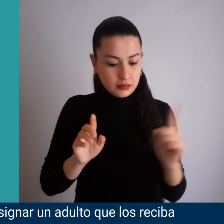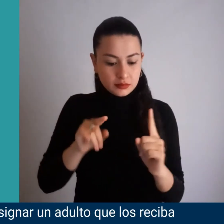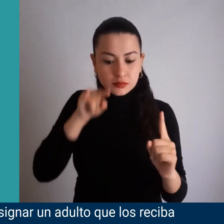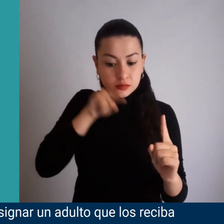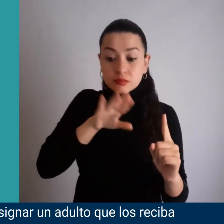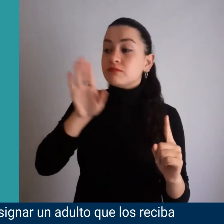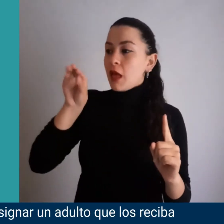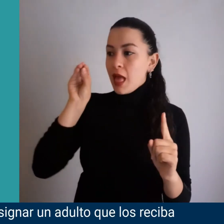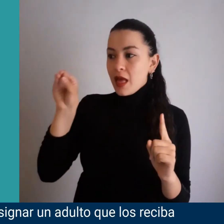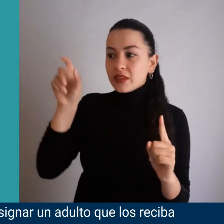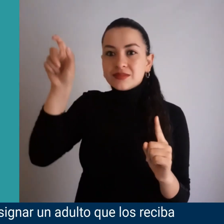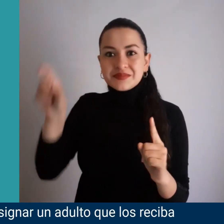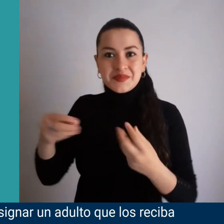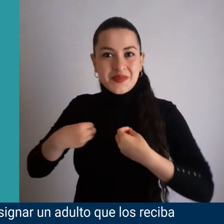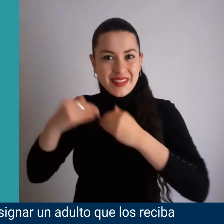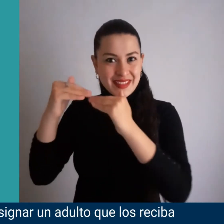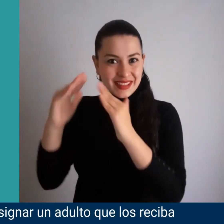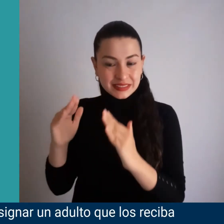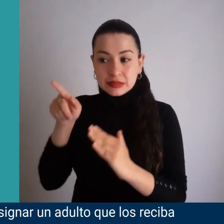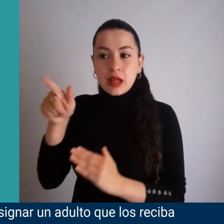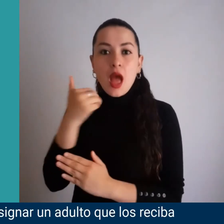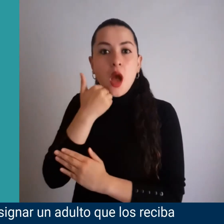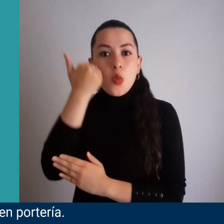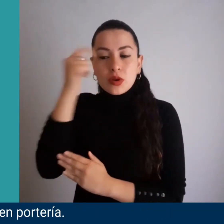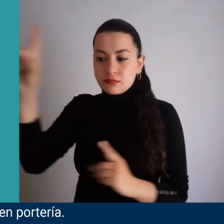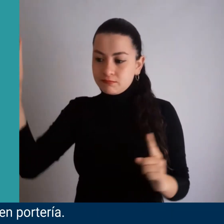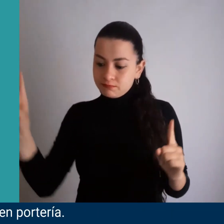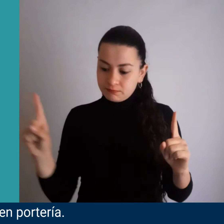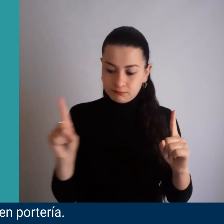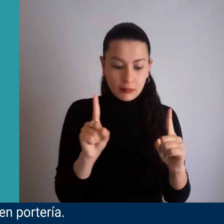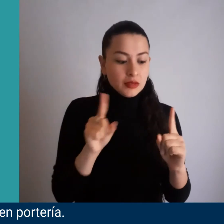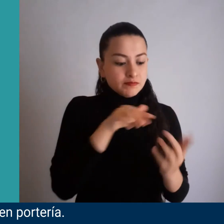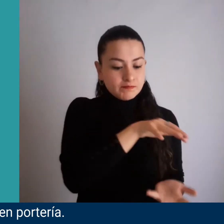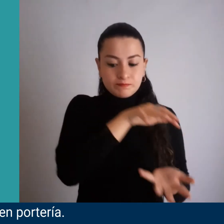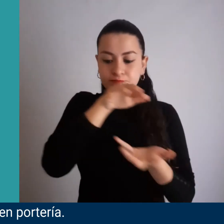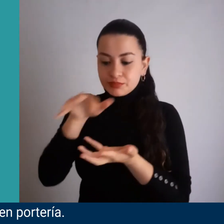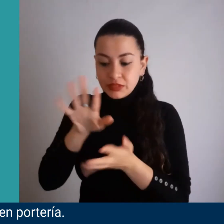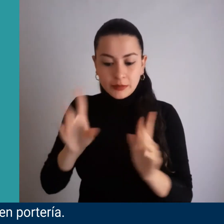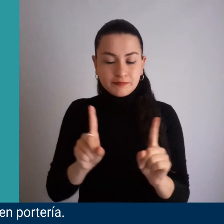Preferiblemente, designar un adulto que los reciba en portería.